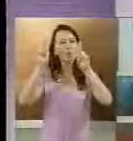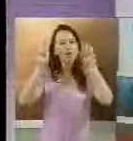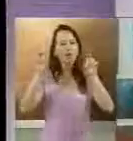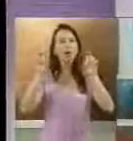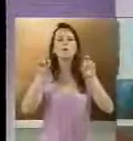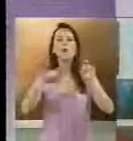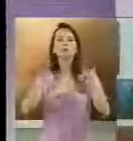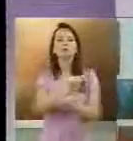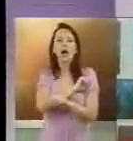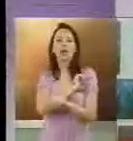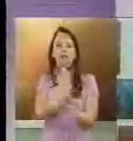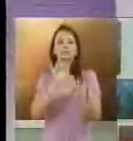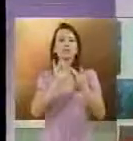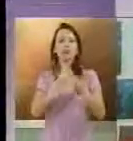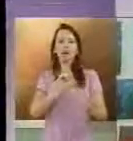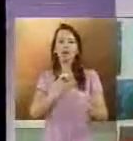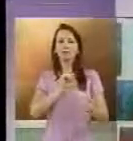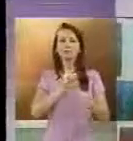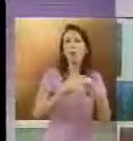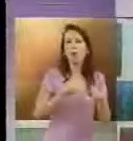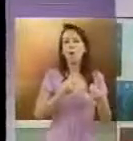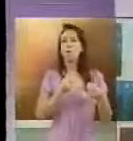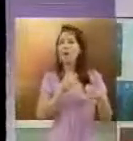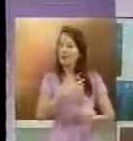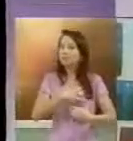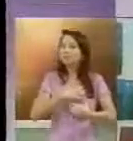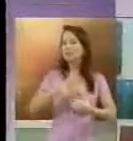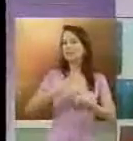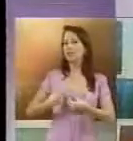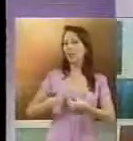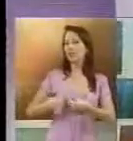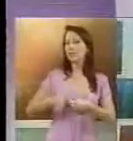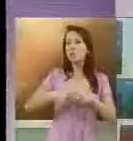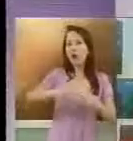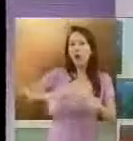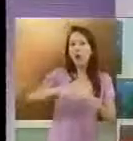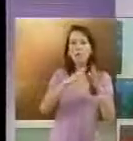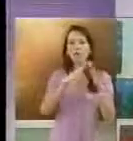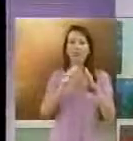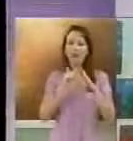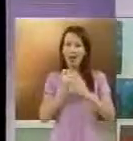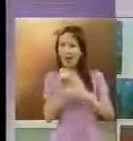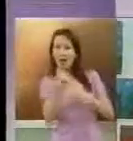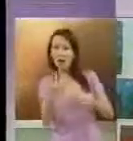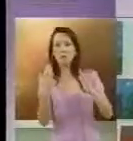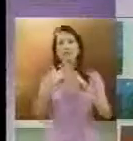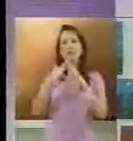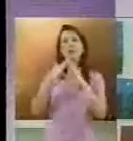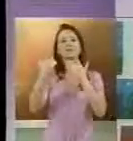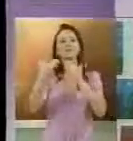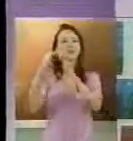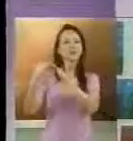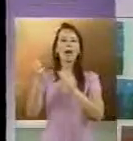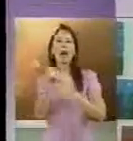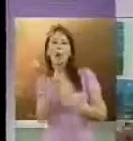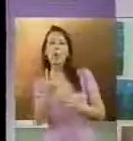identificam com ele. E aí nisso veio a cidade, claro. Mesmo que tenha alguns alunos que ainda moram na periferia, que